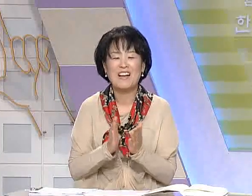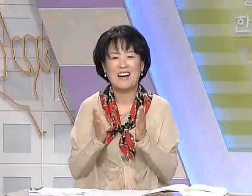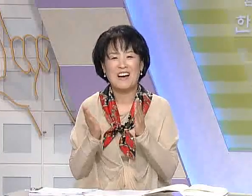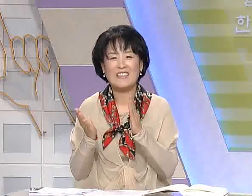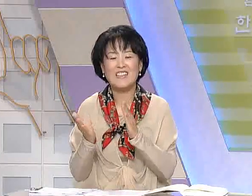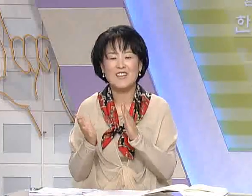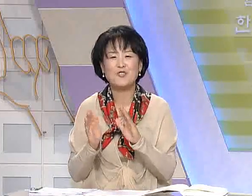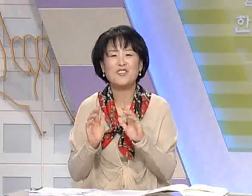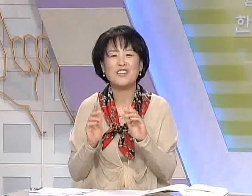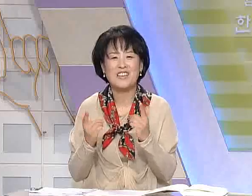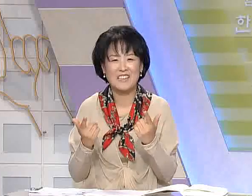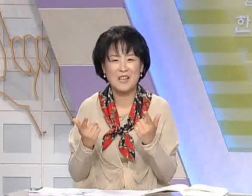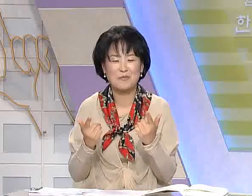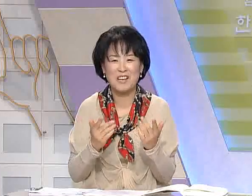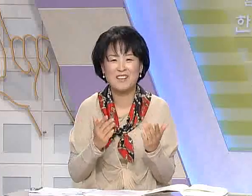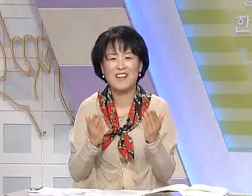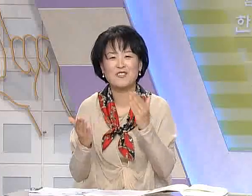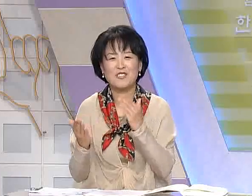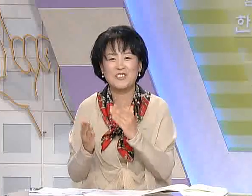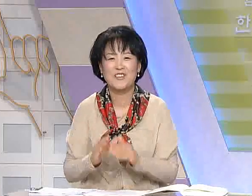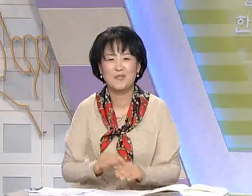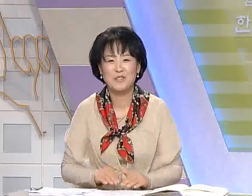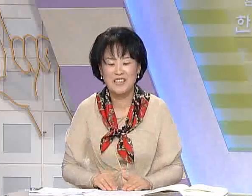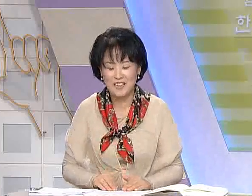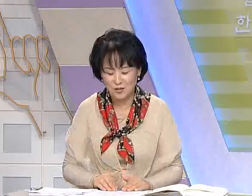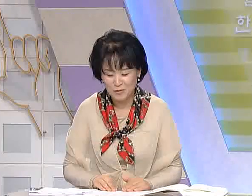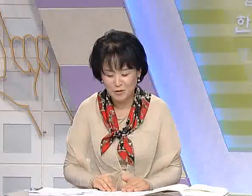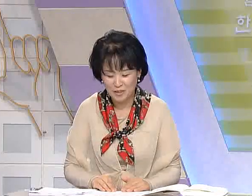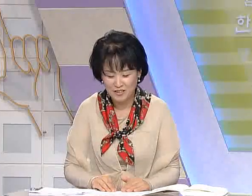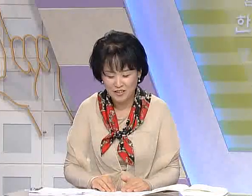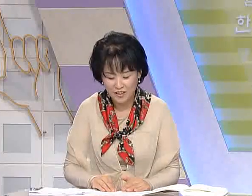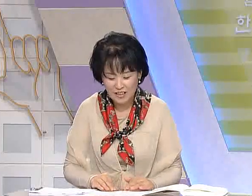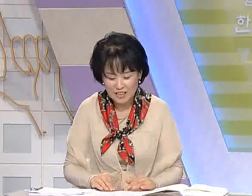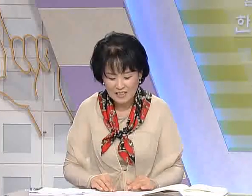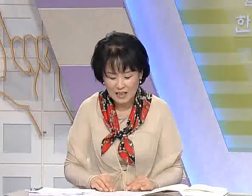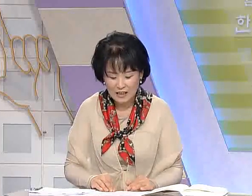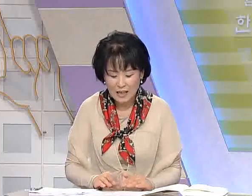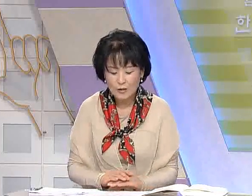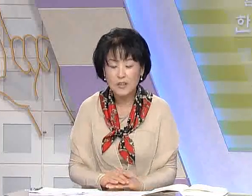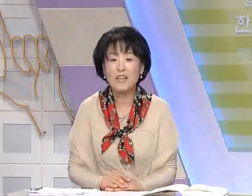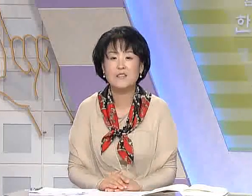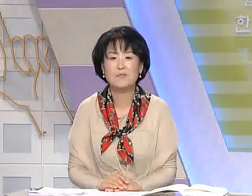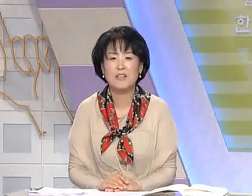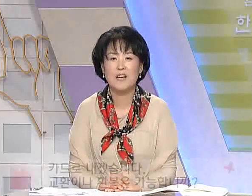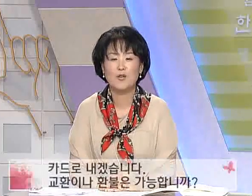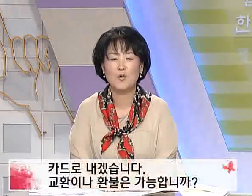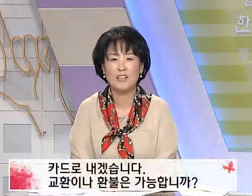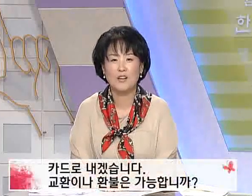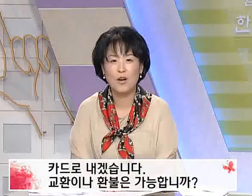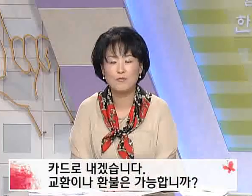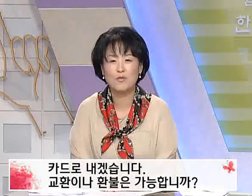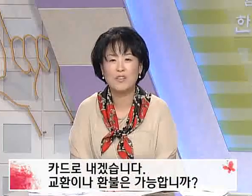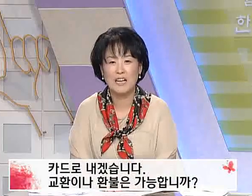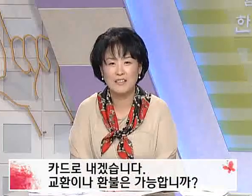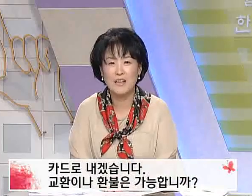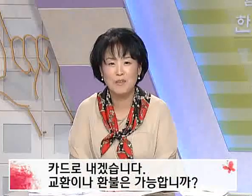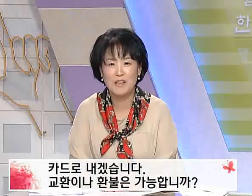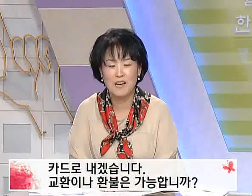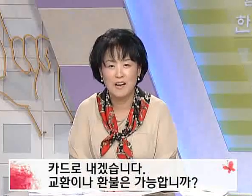아니다라는 수용이 있기 때문에 그렇게 해주시는 거 여러분이 이해해 주시면 좋겠고요. 자. 카드로 내겠습니다. 교환이나 환불은 가능합니까?